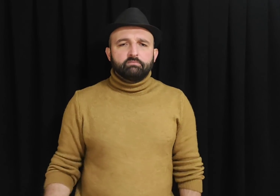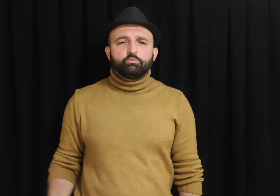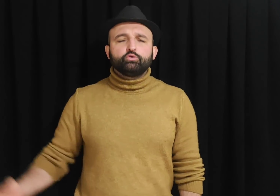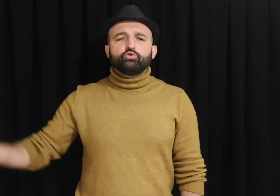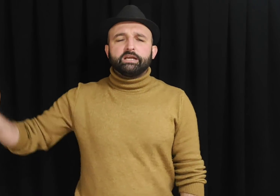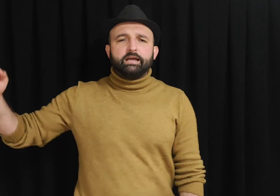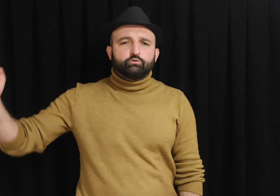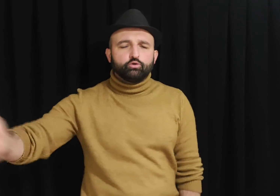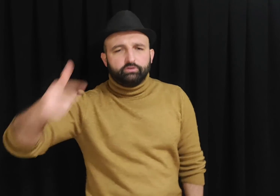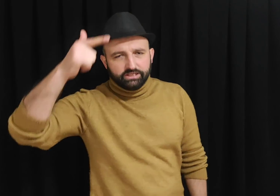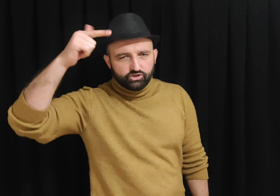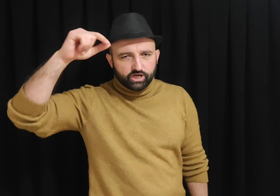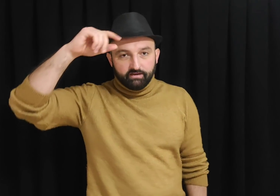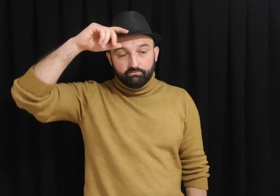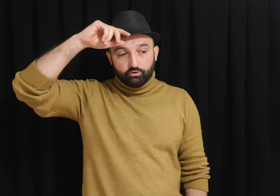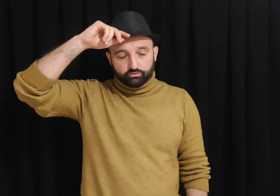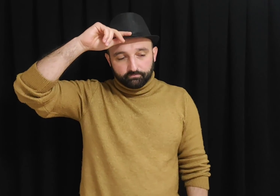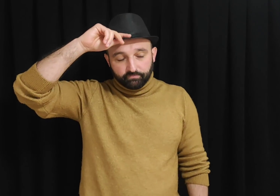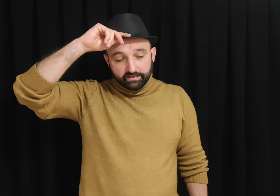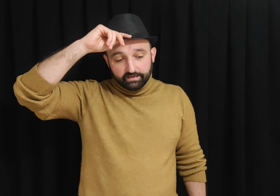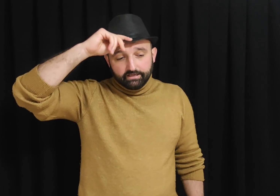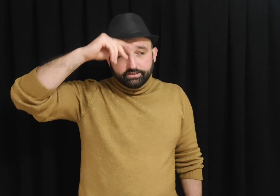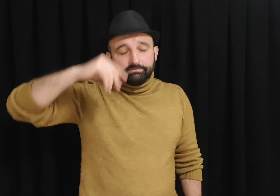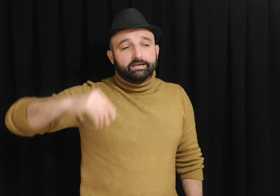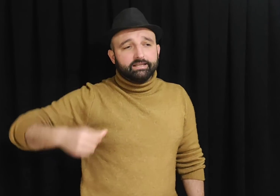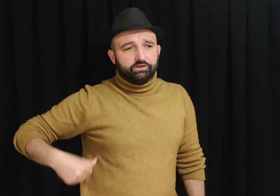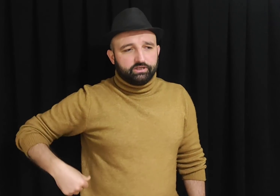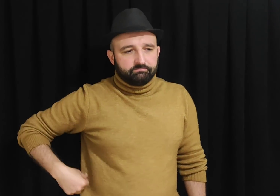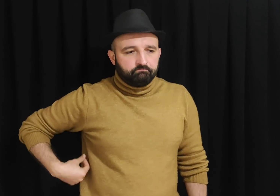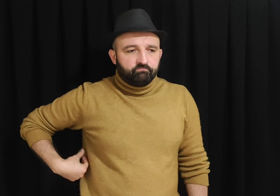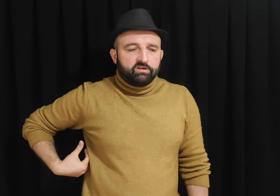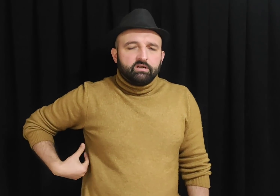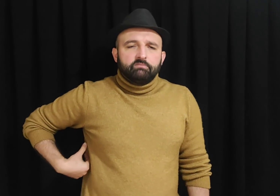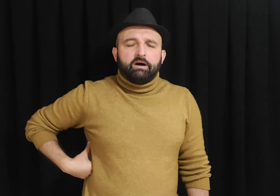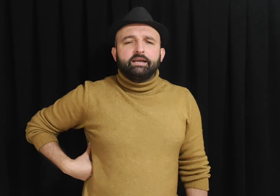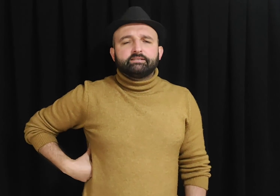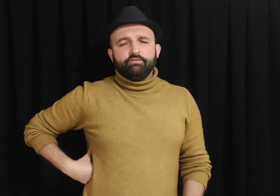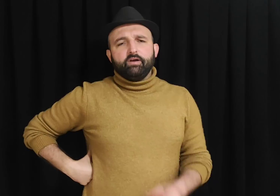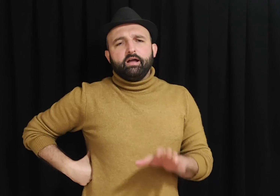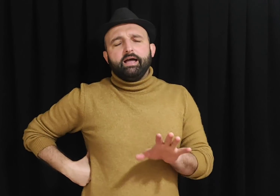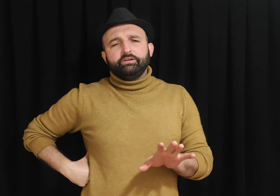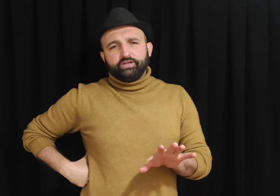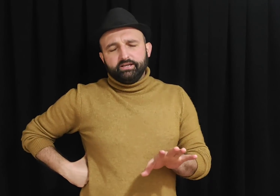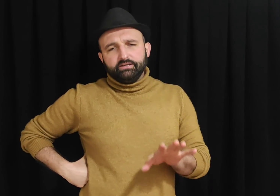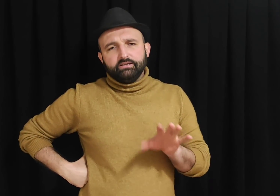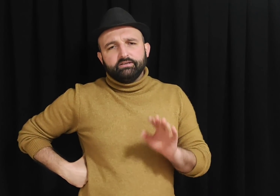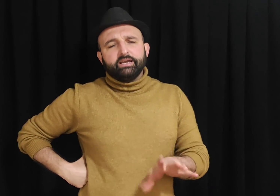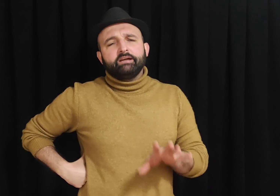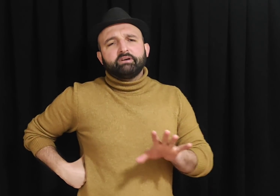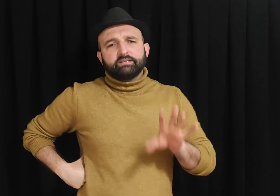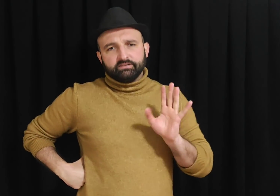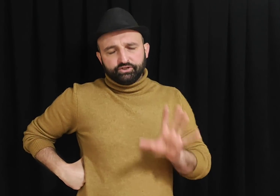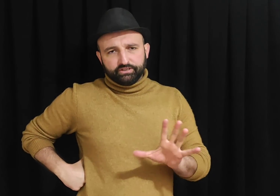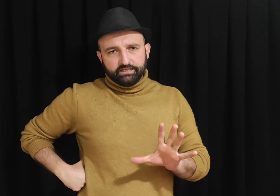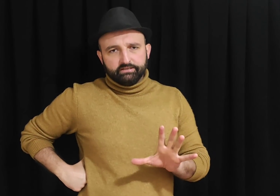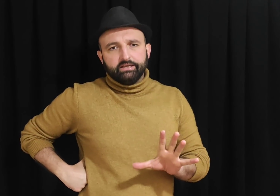Bu düzene dur diyeceğim diyor. Şimdi arkadaşlar maalesef her şey gene vatandaşın elinde.